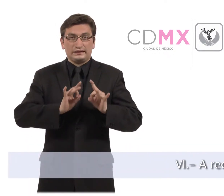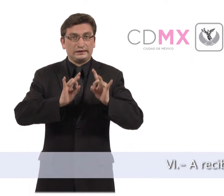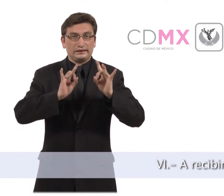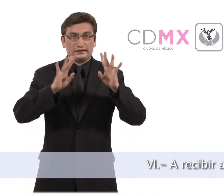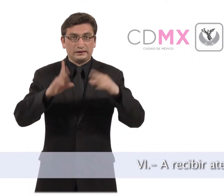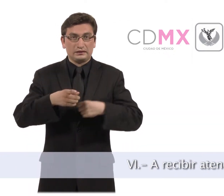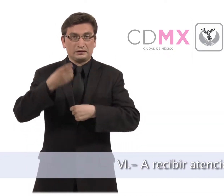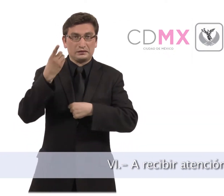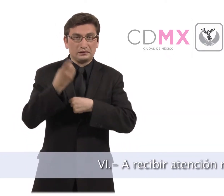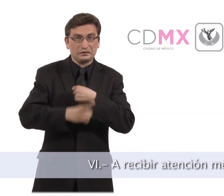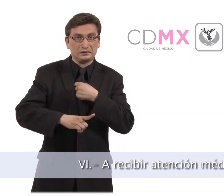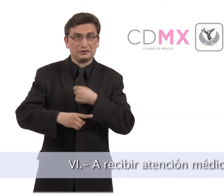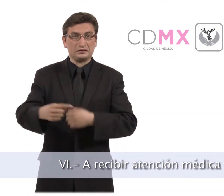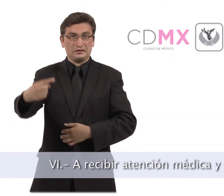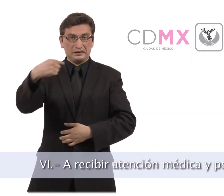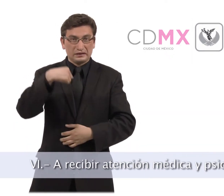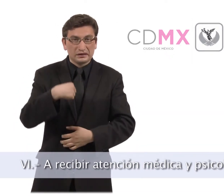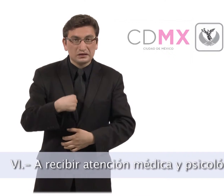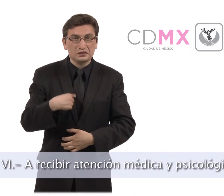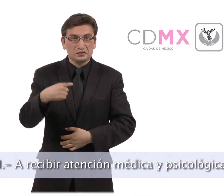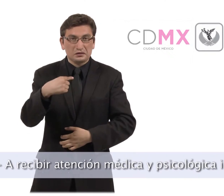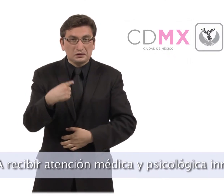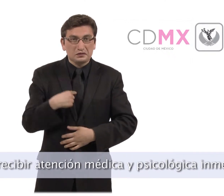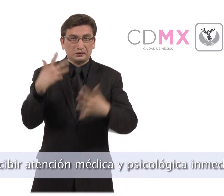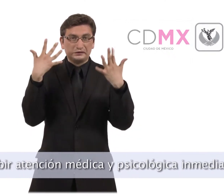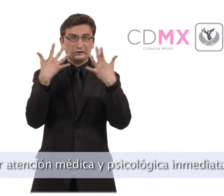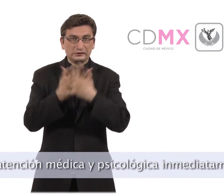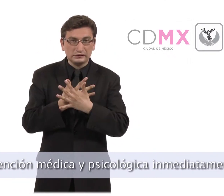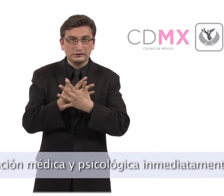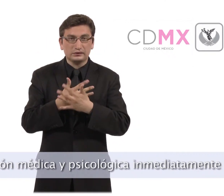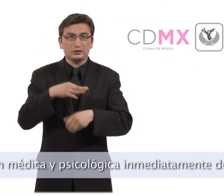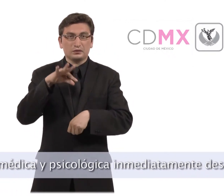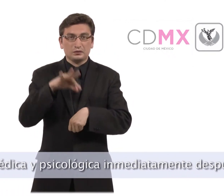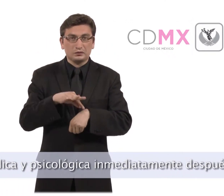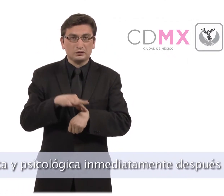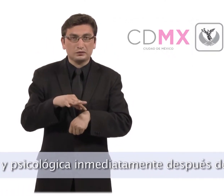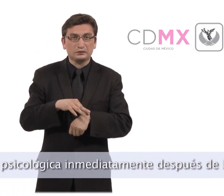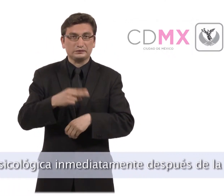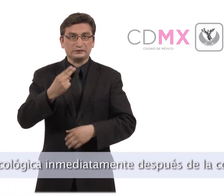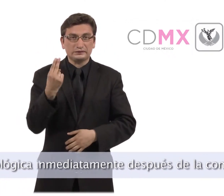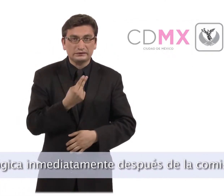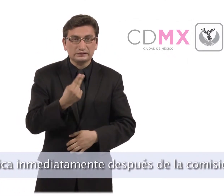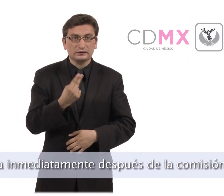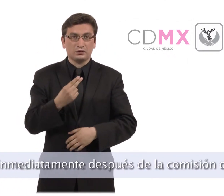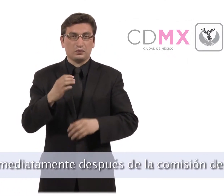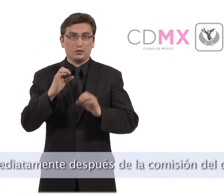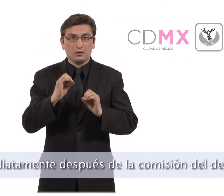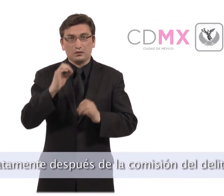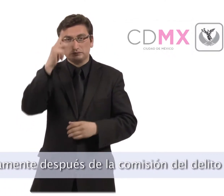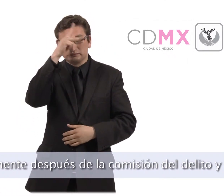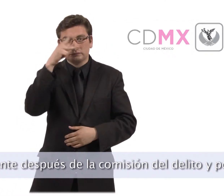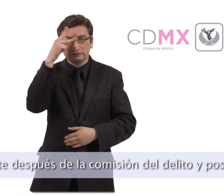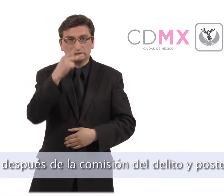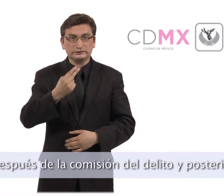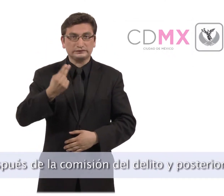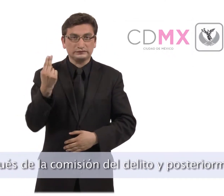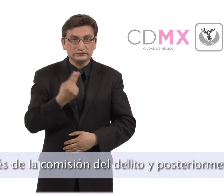Sexto, a recibir atención médica y psicológica inmediatamente después de la comisión del delito y